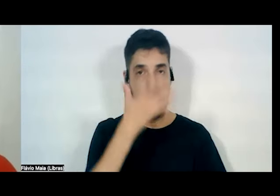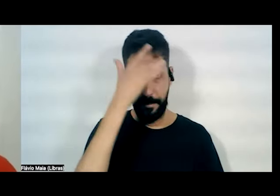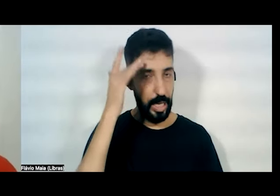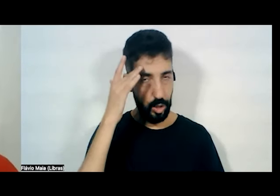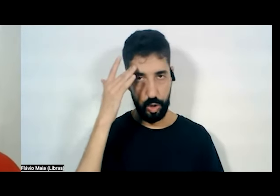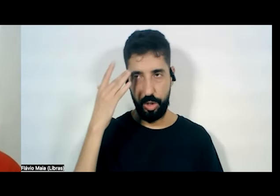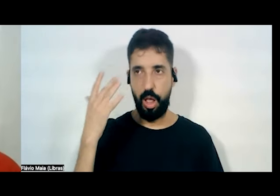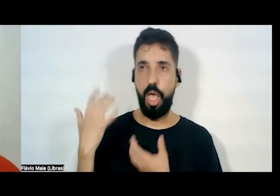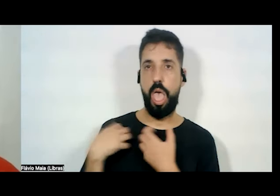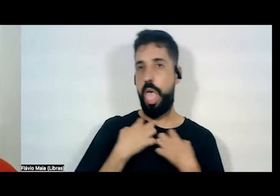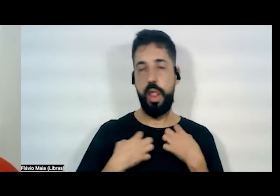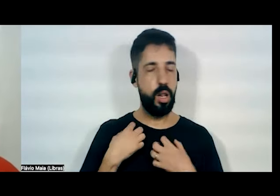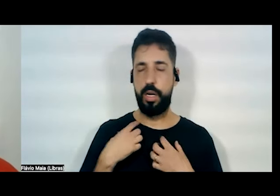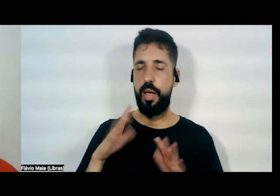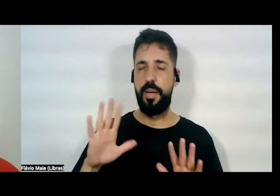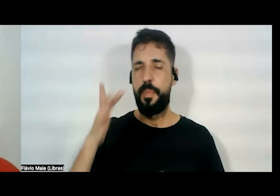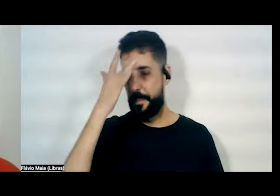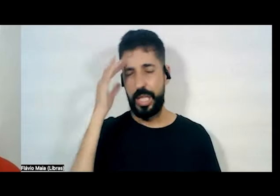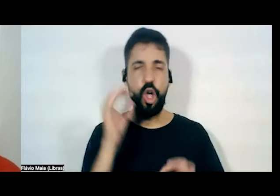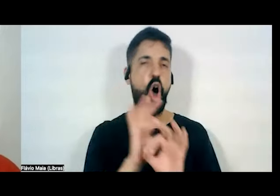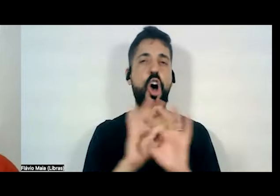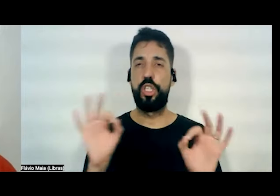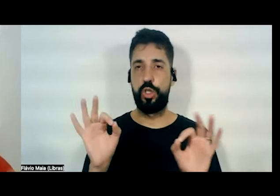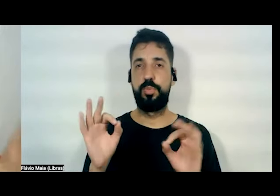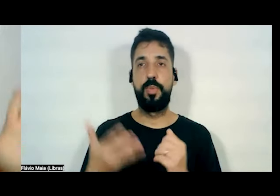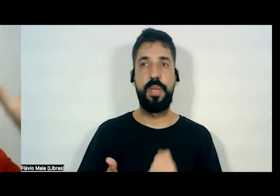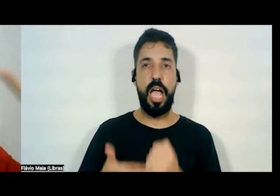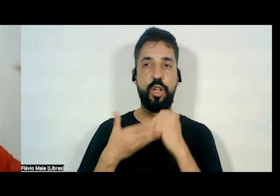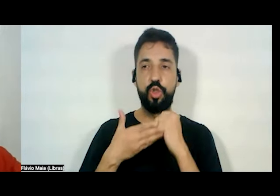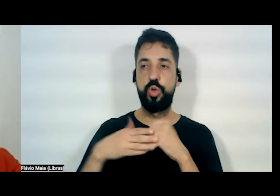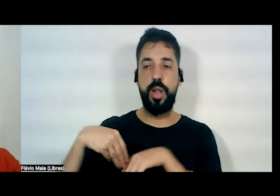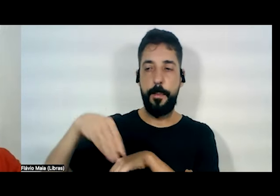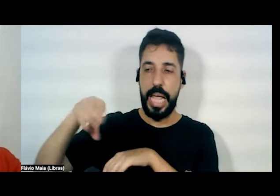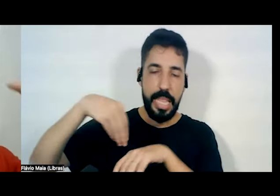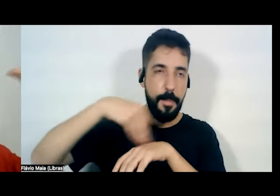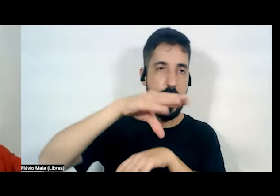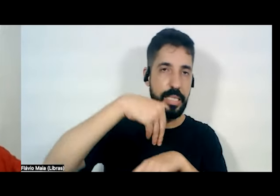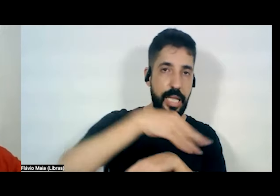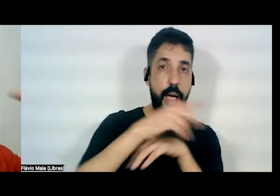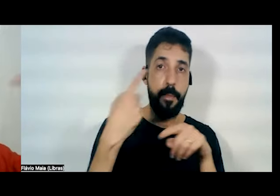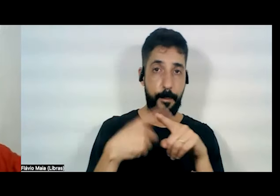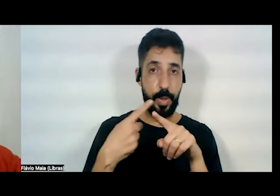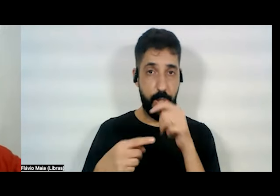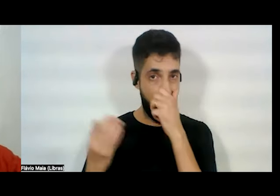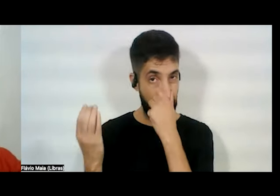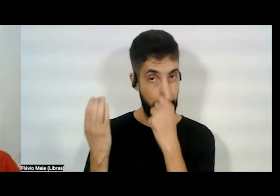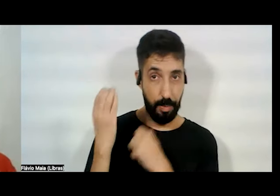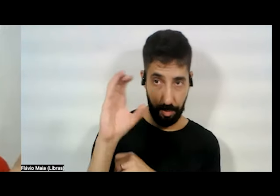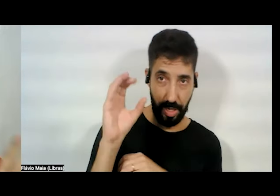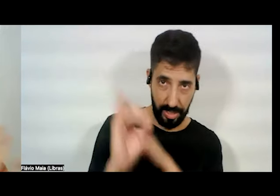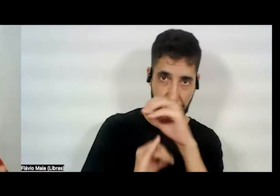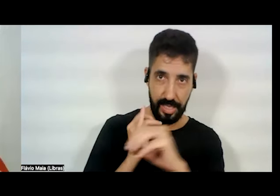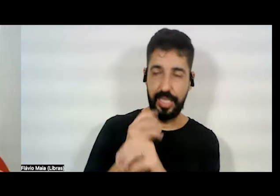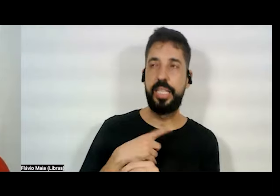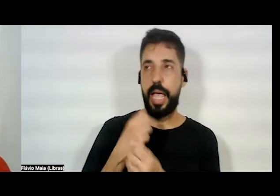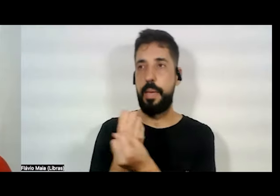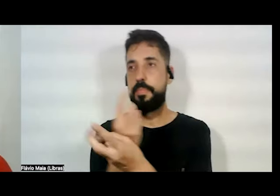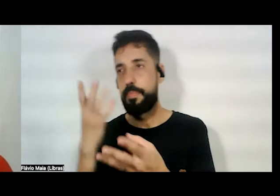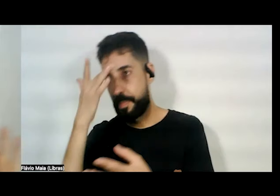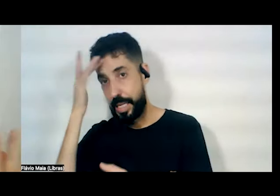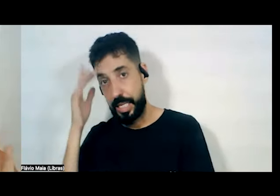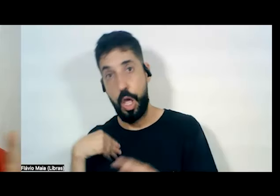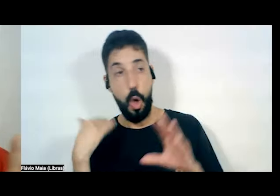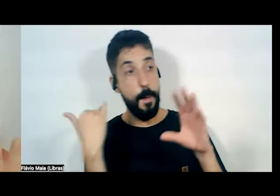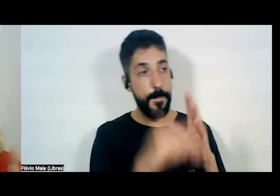pessoas são ótimas, elas ajudam a passar adiante. Porque aquilo que eu posto na internet é visto por X pessoas. Aquilo que eu mando para uma